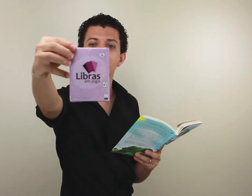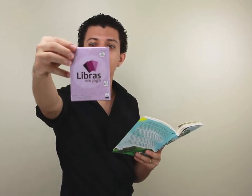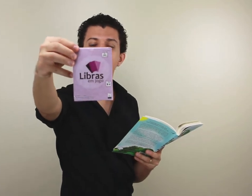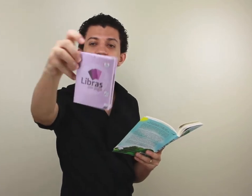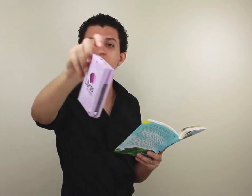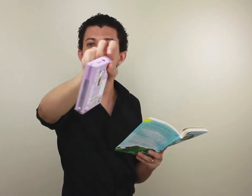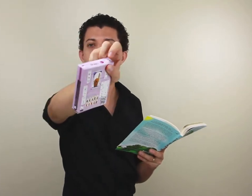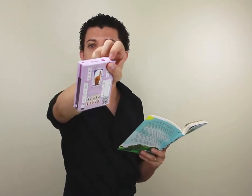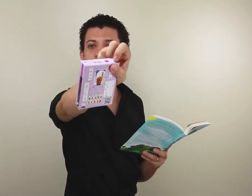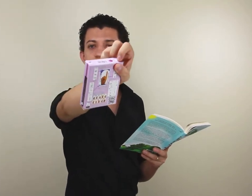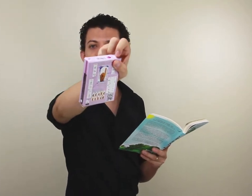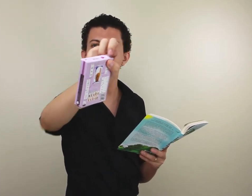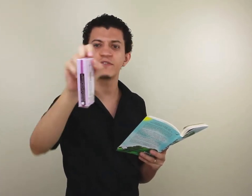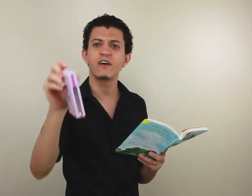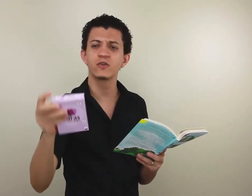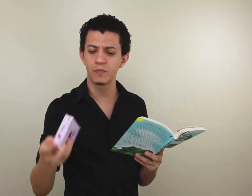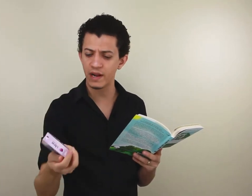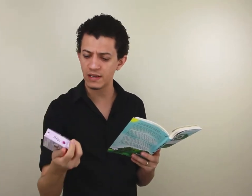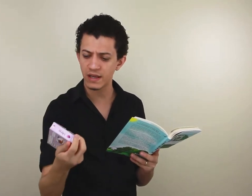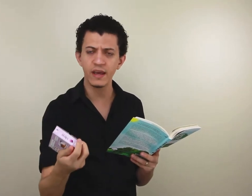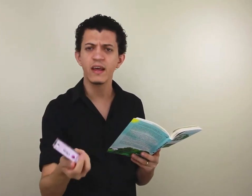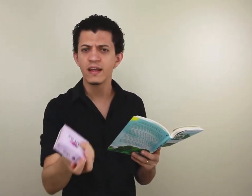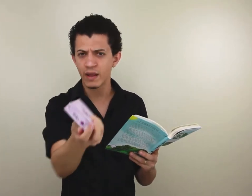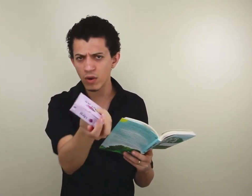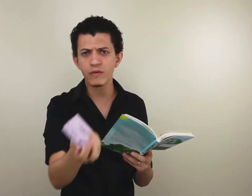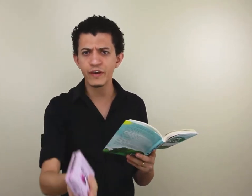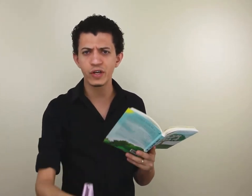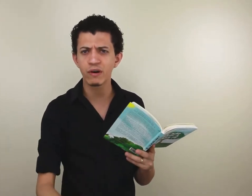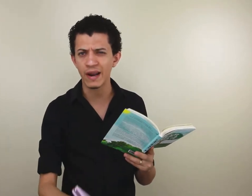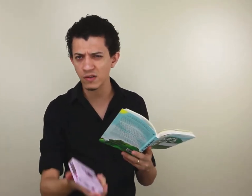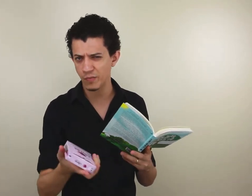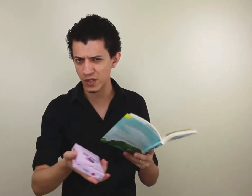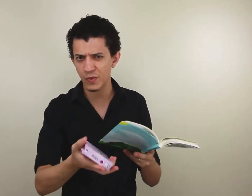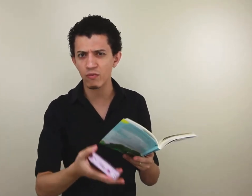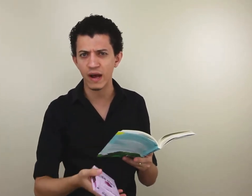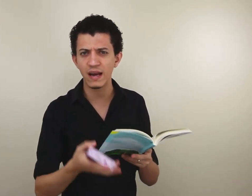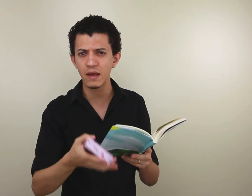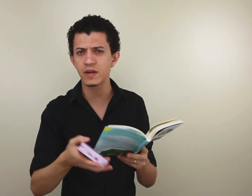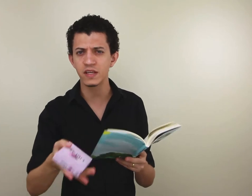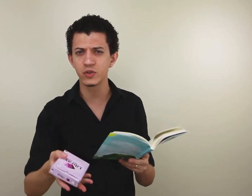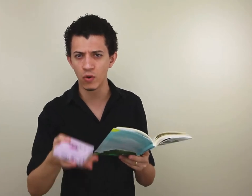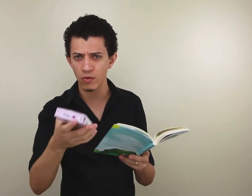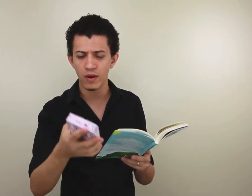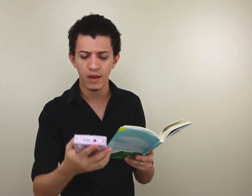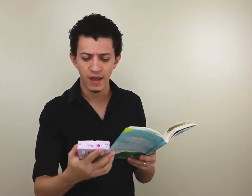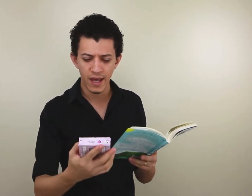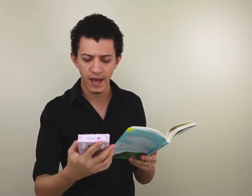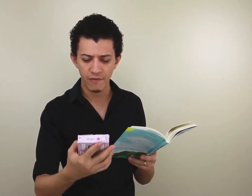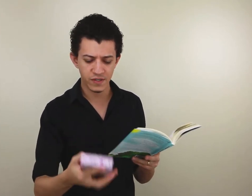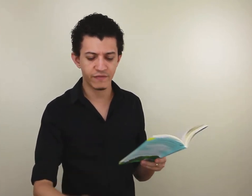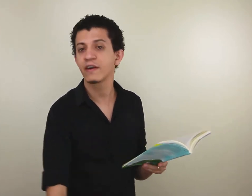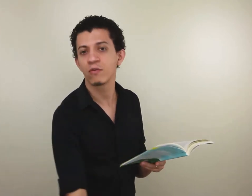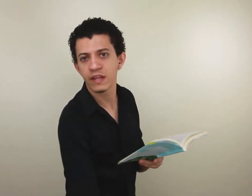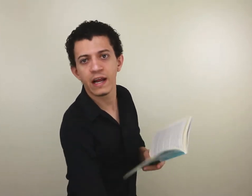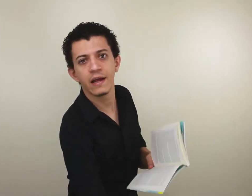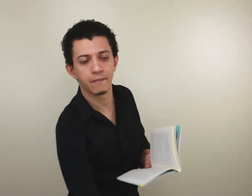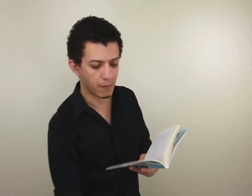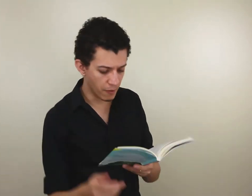Libras em Jogo. A gente já falou sobre ele aqui, tem um outro vídeo aí no canal, você pode procurar Libras em Jogo, você vai encontrar ele aí, tá bom?